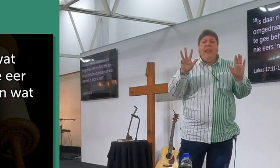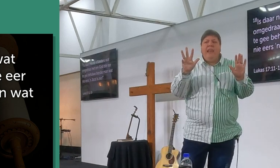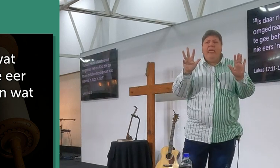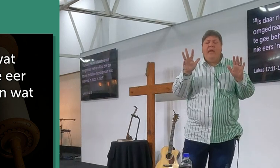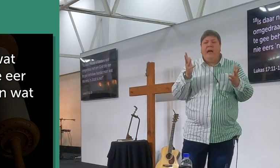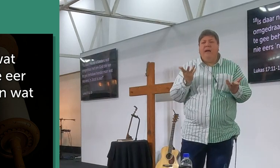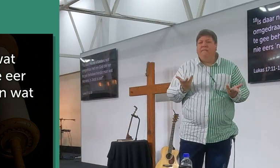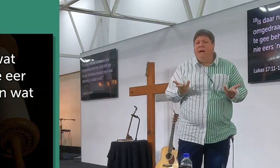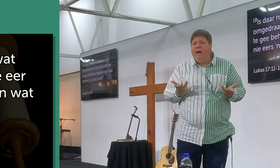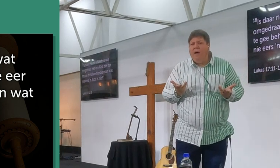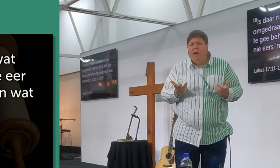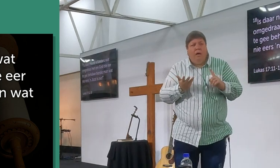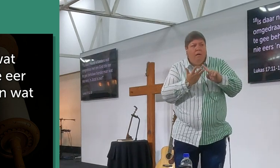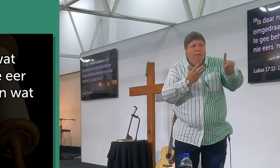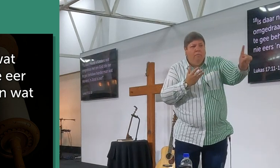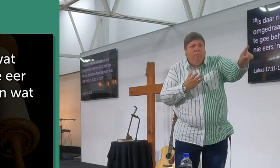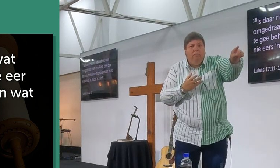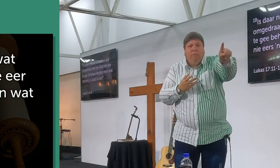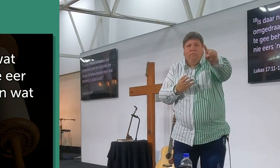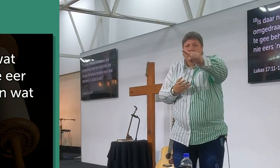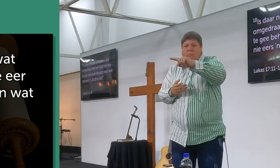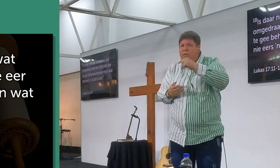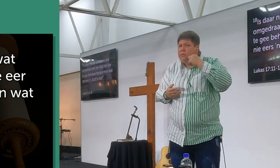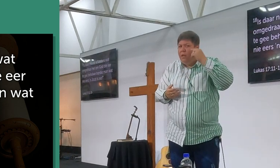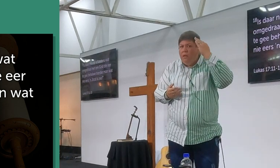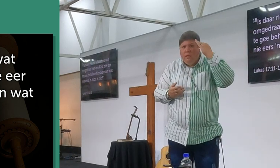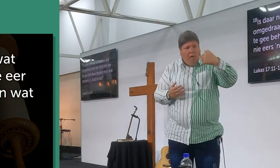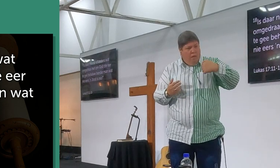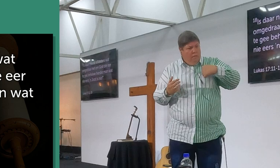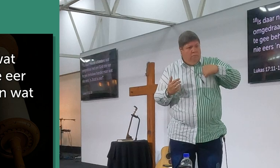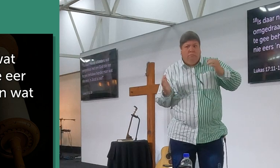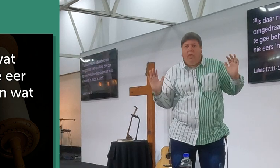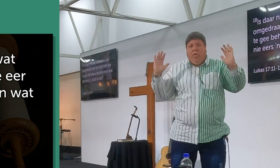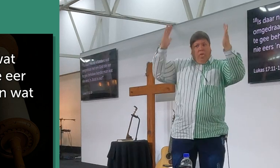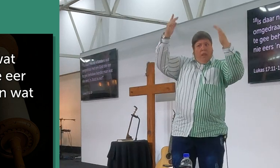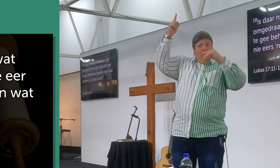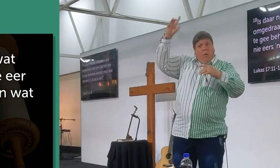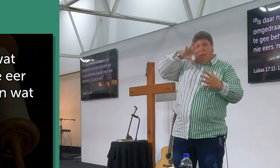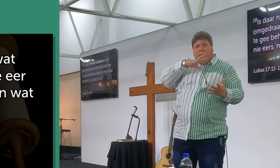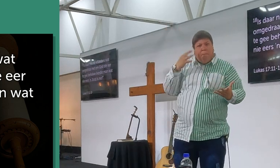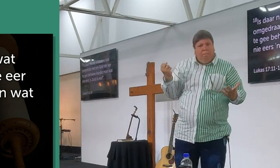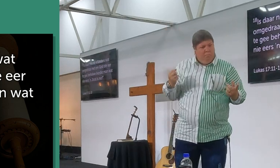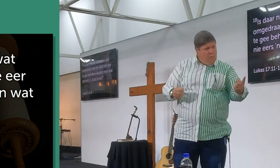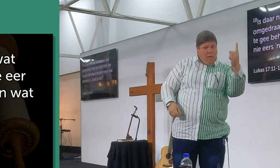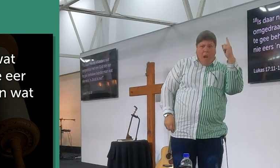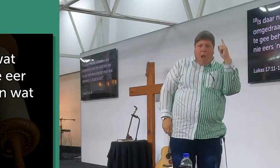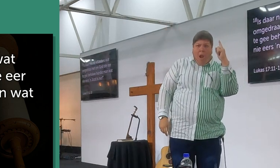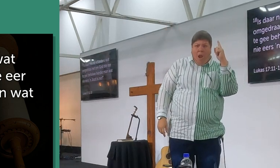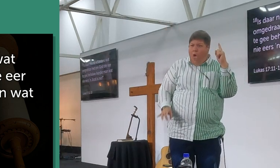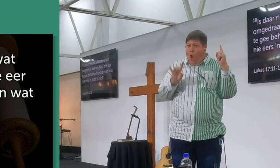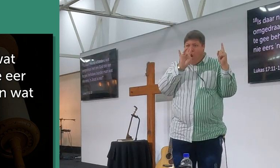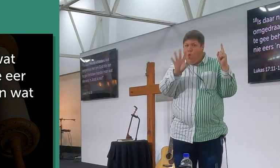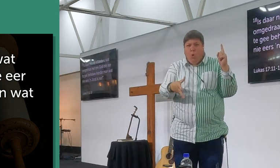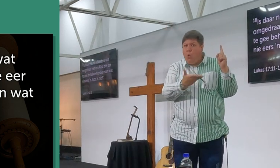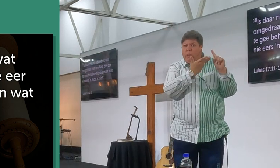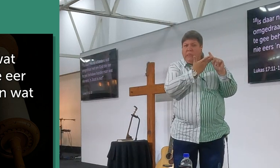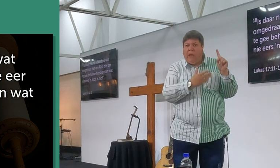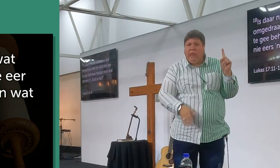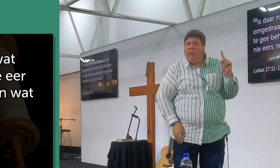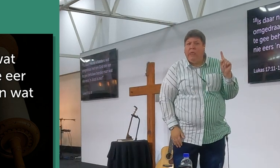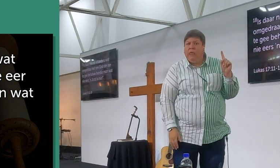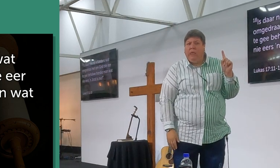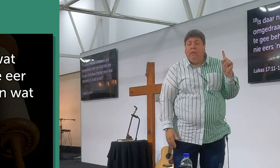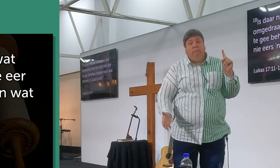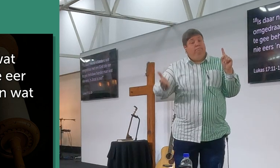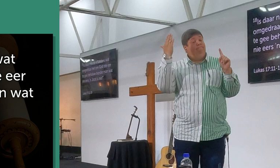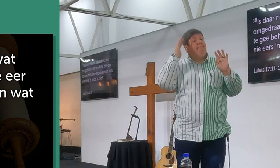is daar dan niemand anders, wat omgedraai, het om God die eer te gee, behalwe hierdie man, wat nie eers, een jood is, nie, nou jylle, daar